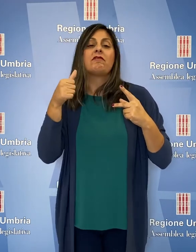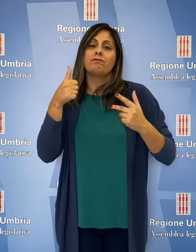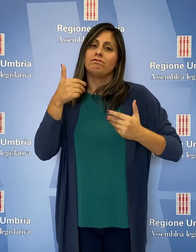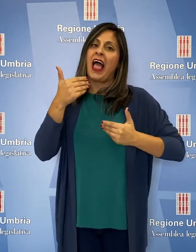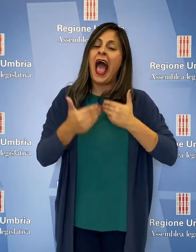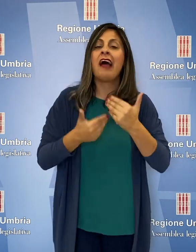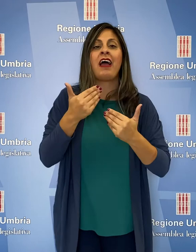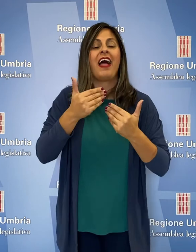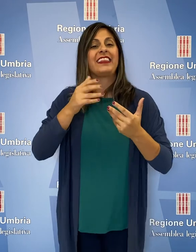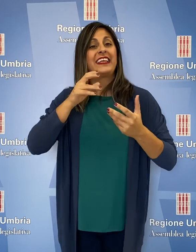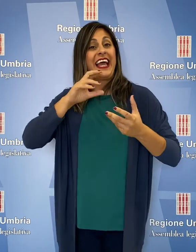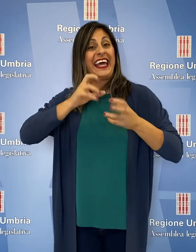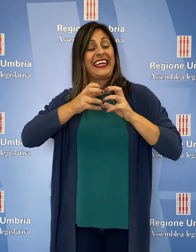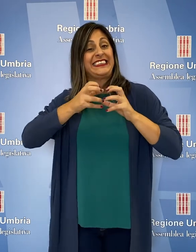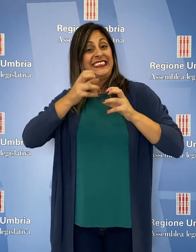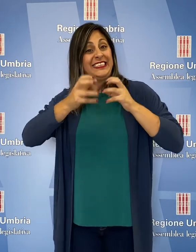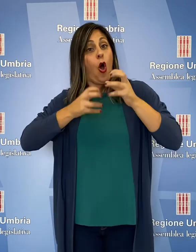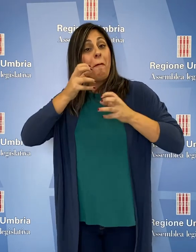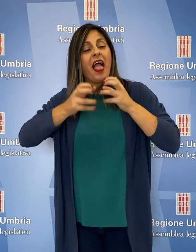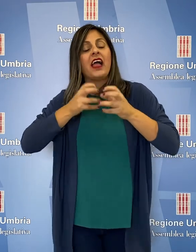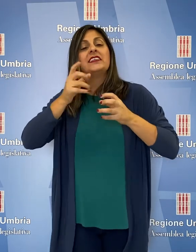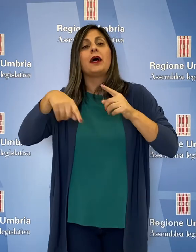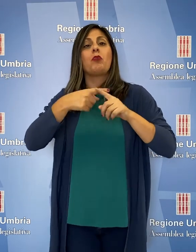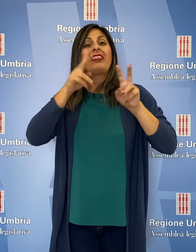passo in più su crisi complessa e altri temi.